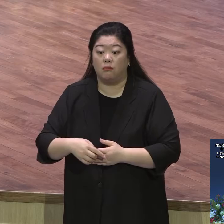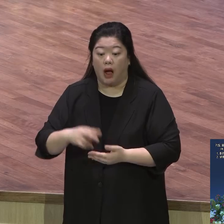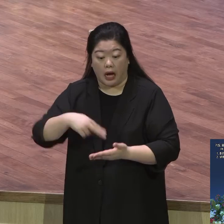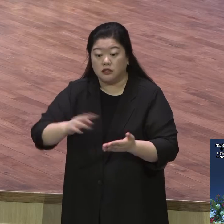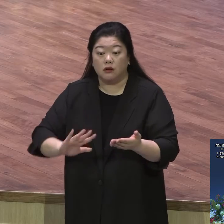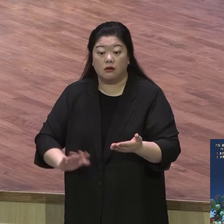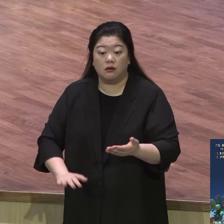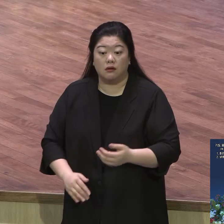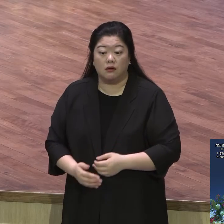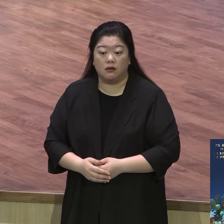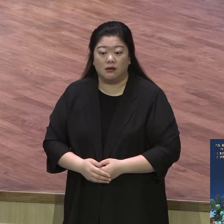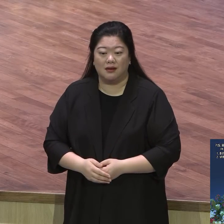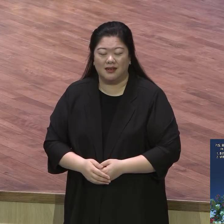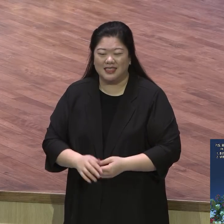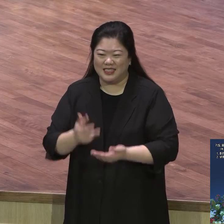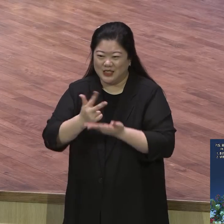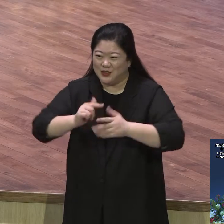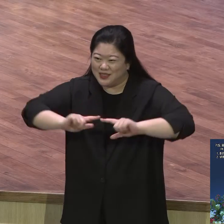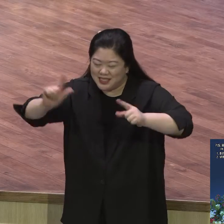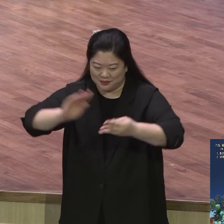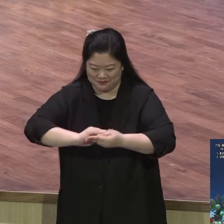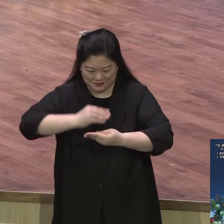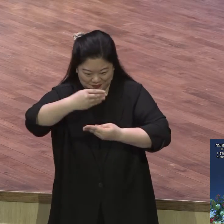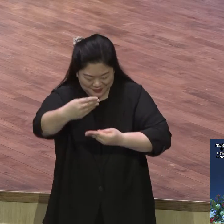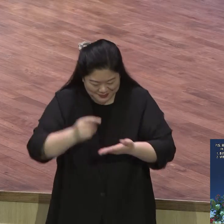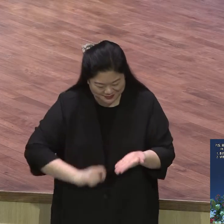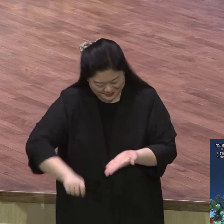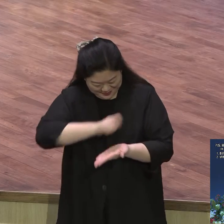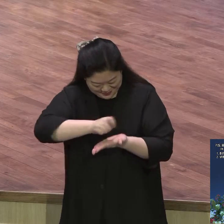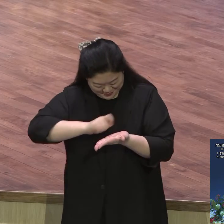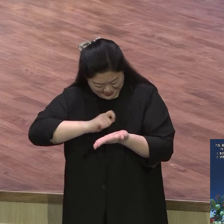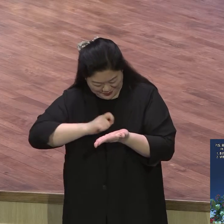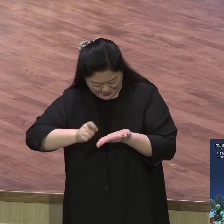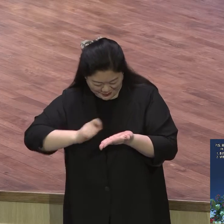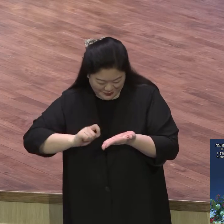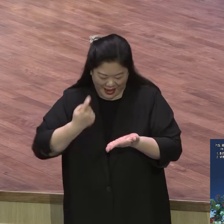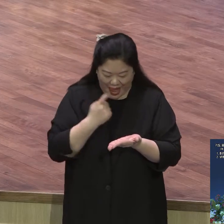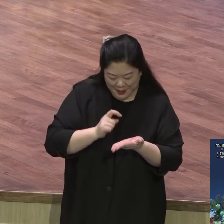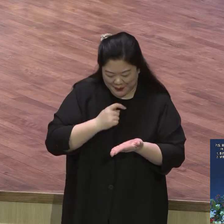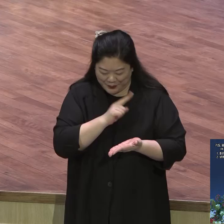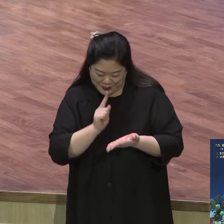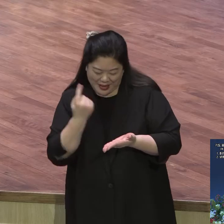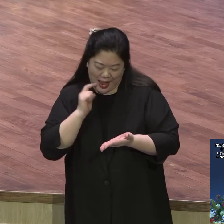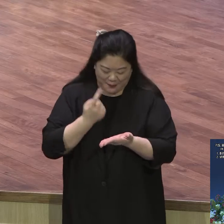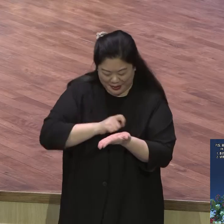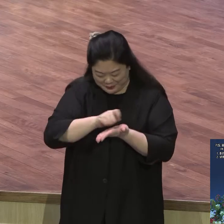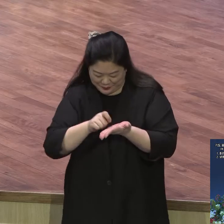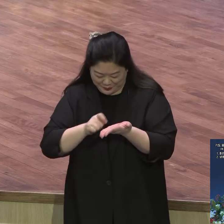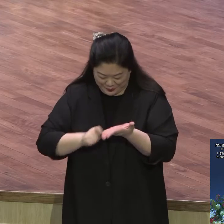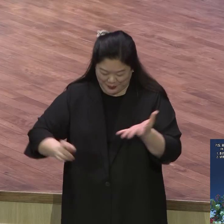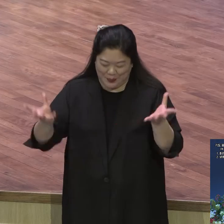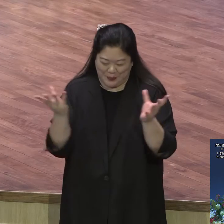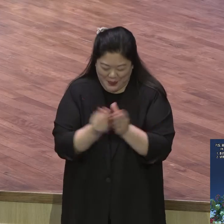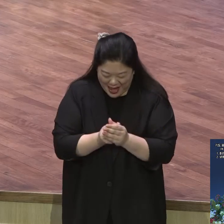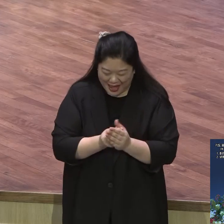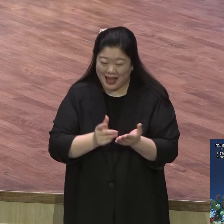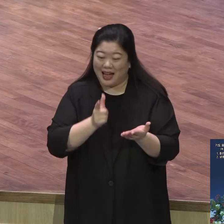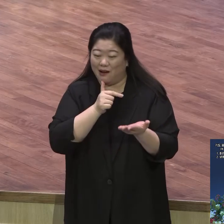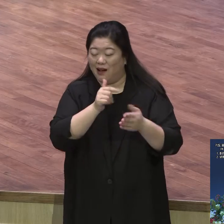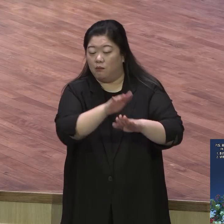마세요 설교할 때 여러분 들으면 적어난 거 가지고 그거 보고 눈 뜨고 기도하시면 돼요 기도 꼭 눈 감으라 없어요 눈 감으라